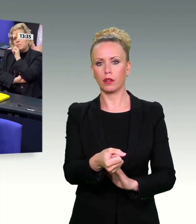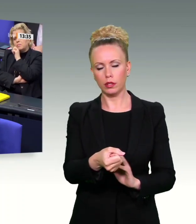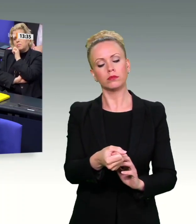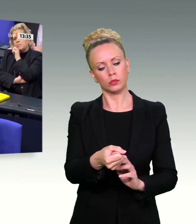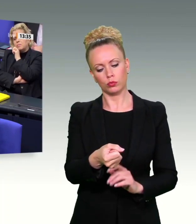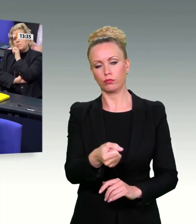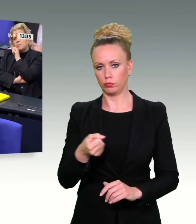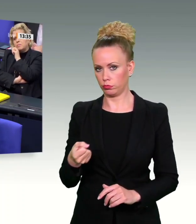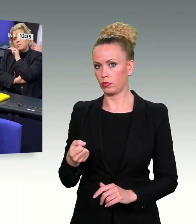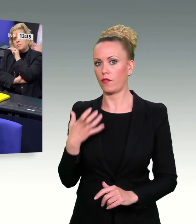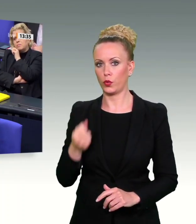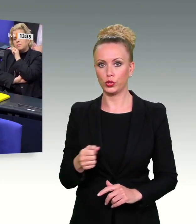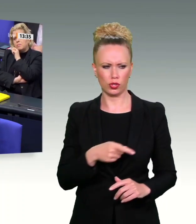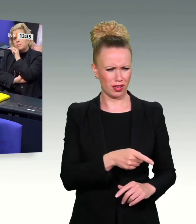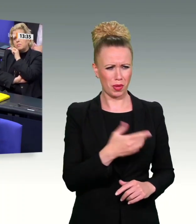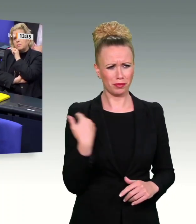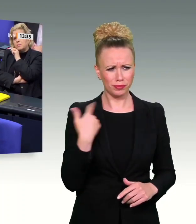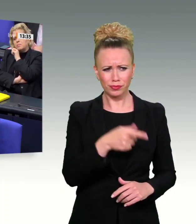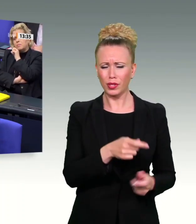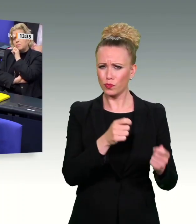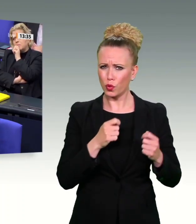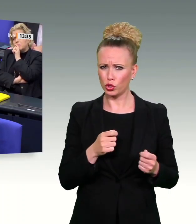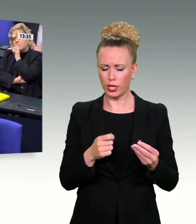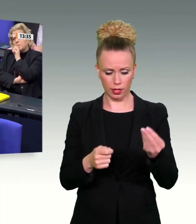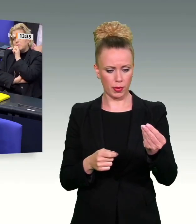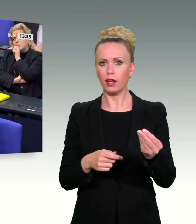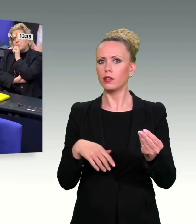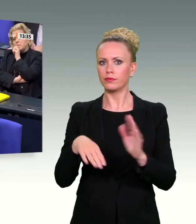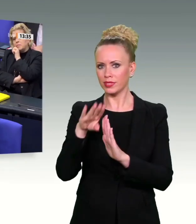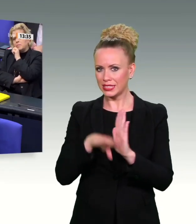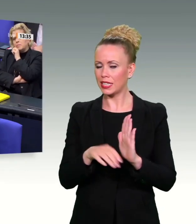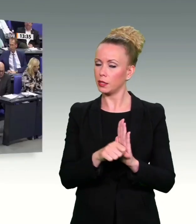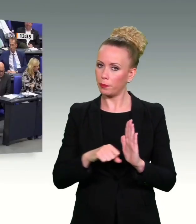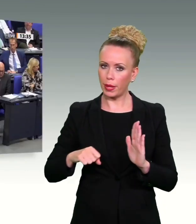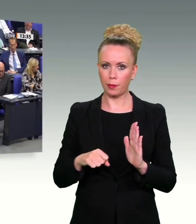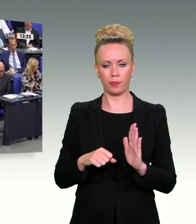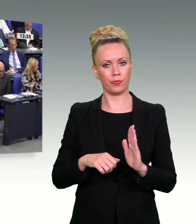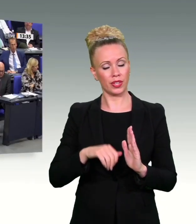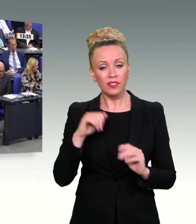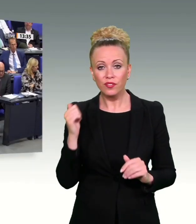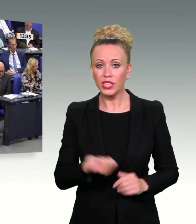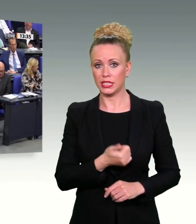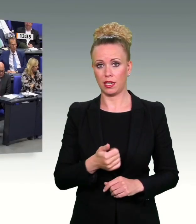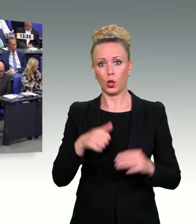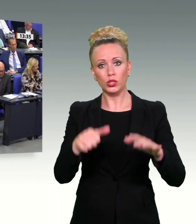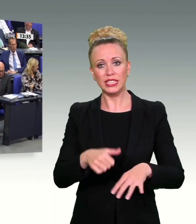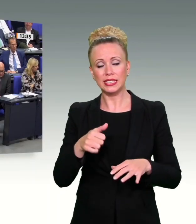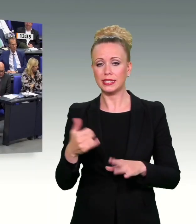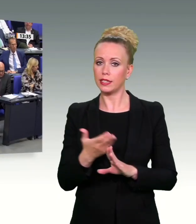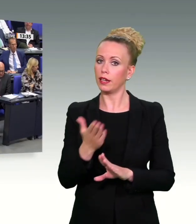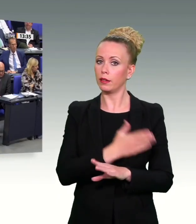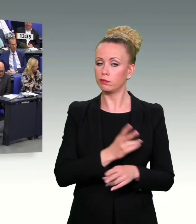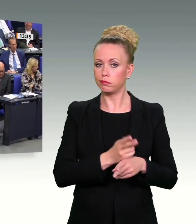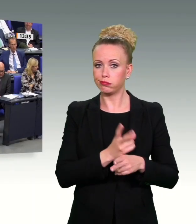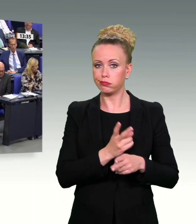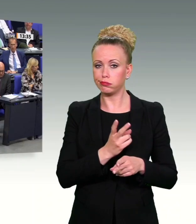wieder zu scheitern und den Zustand der 16 Jahre wiederherzustellen, nämlich gar keine Instrumente zu haben. Und das